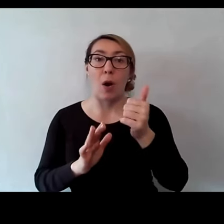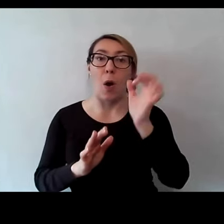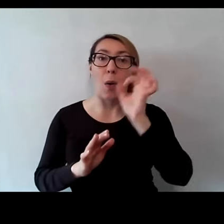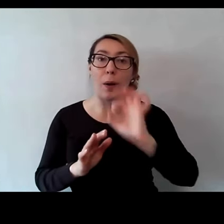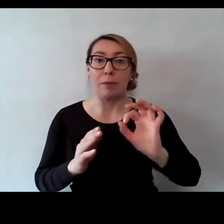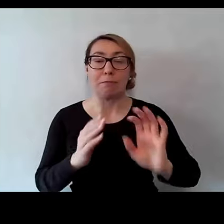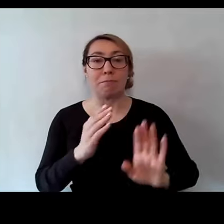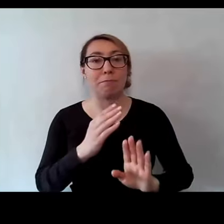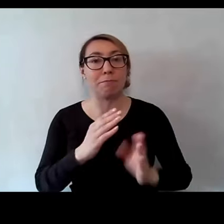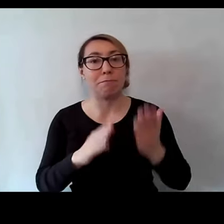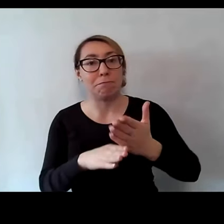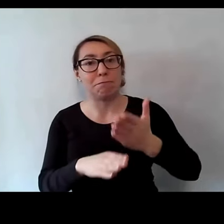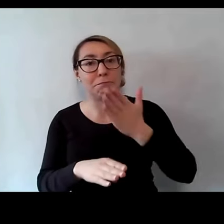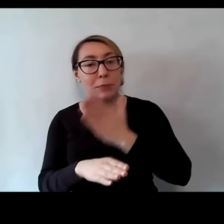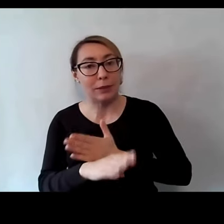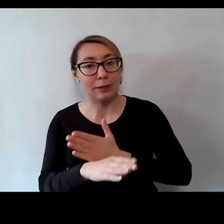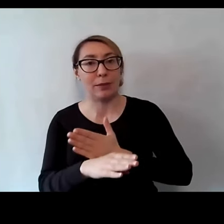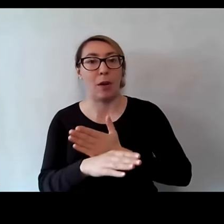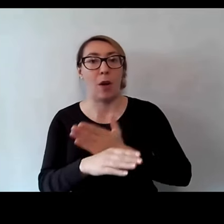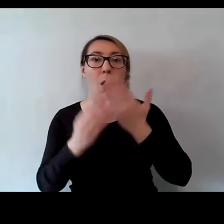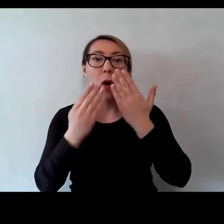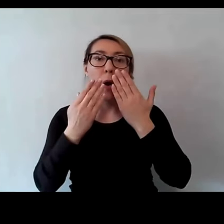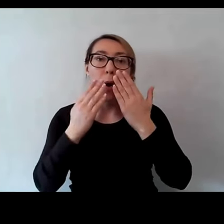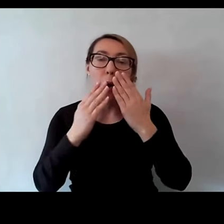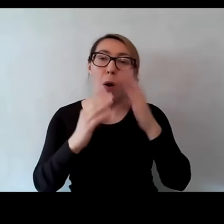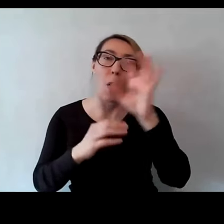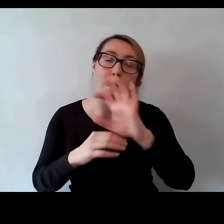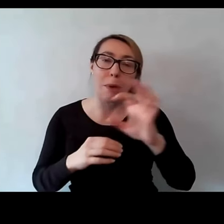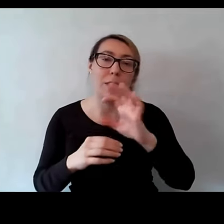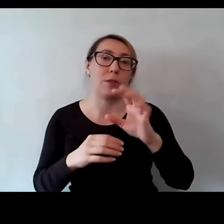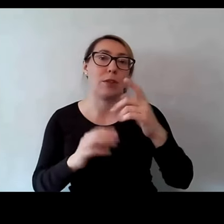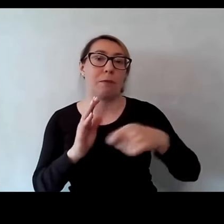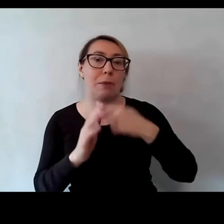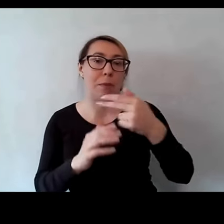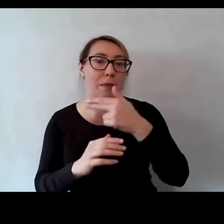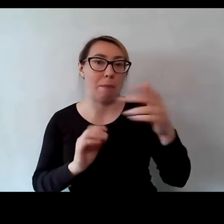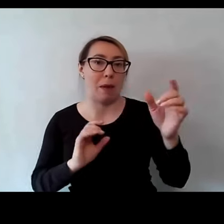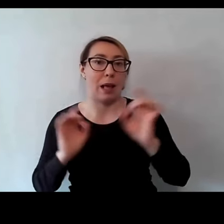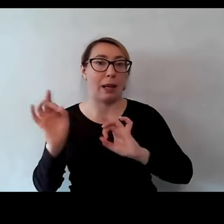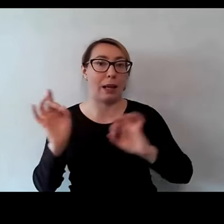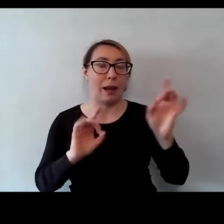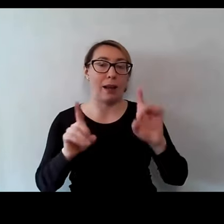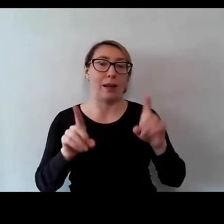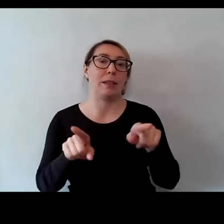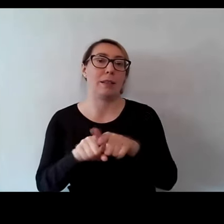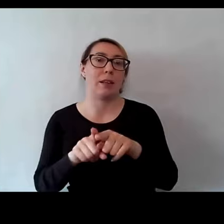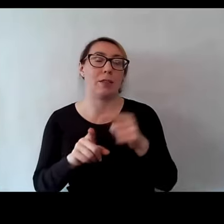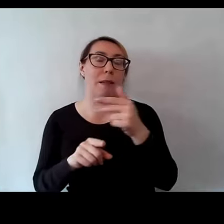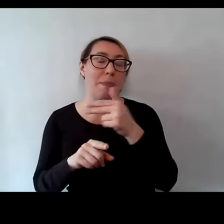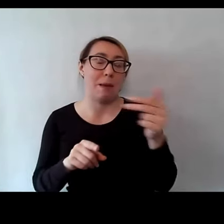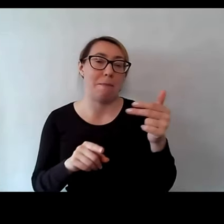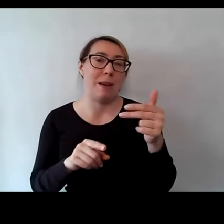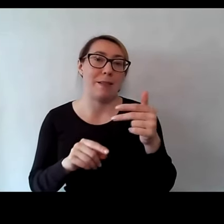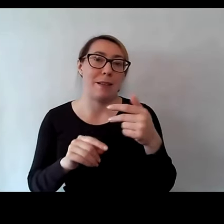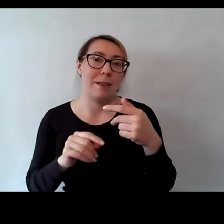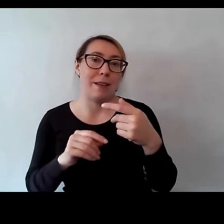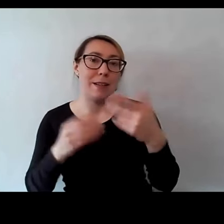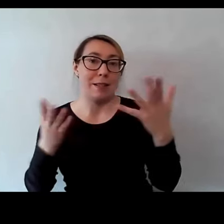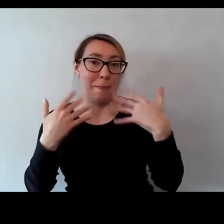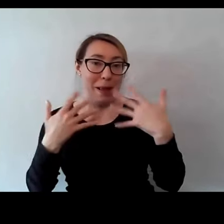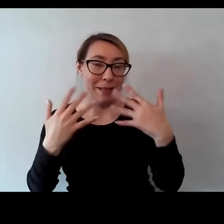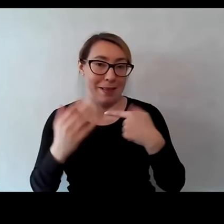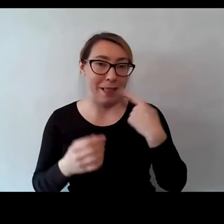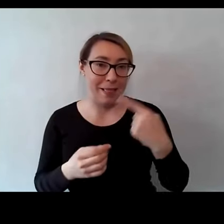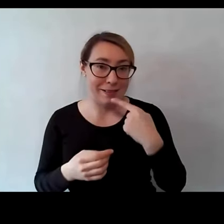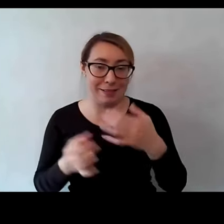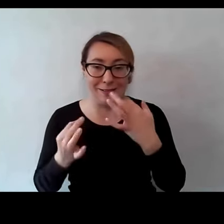przedpremierowo zobaczyć film na temat gestu i na temat językowego spaceru wirtualnego. Także jesteśmy dzisiaj na